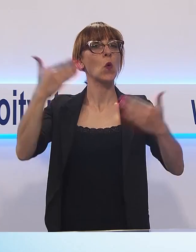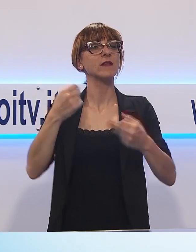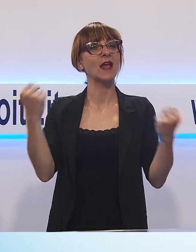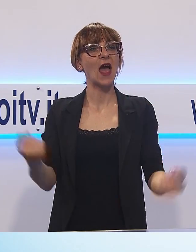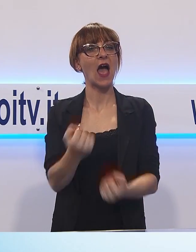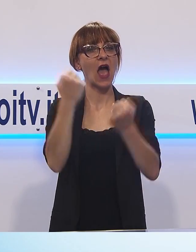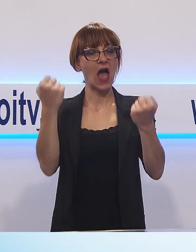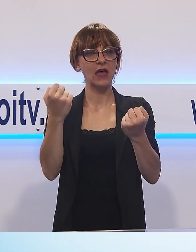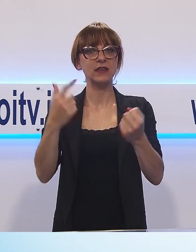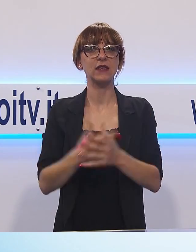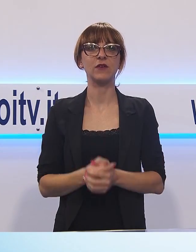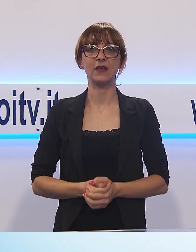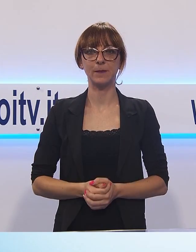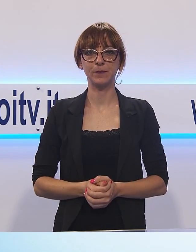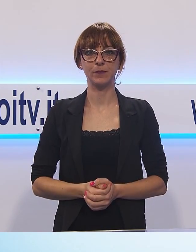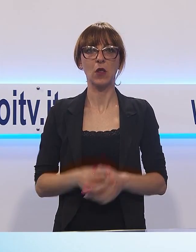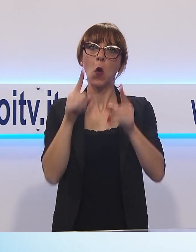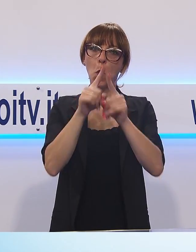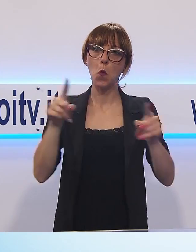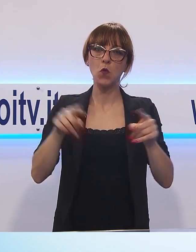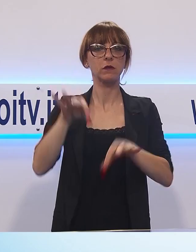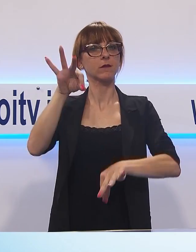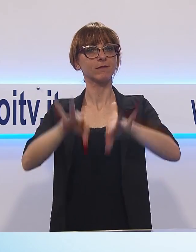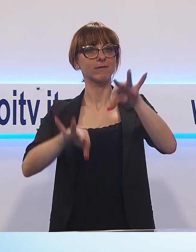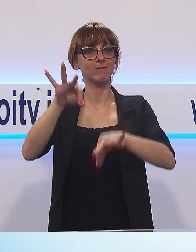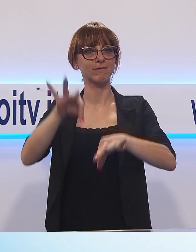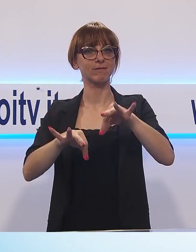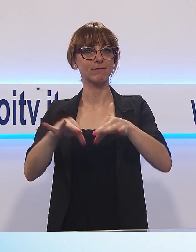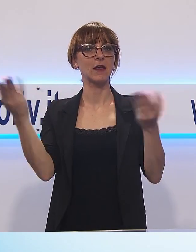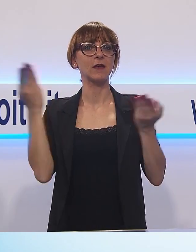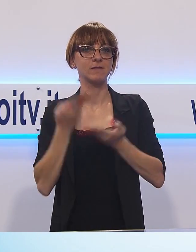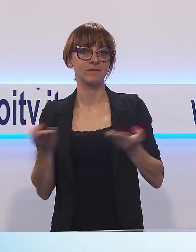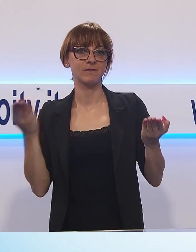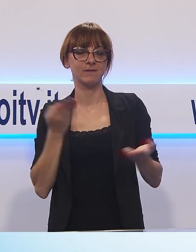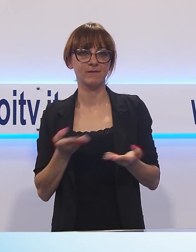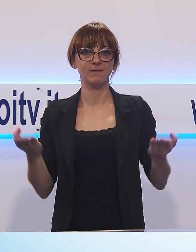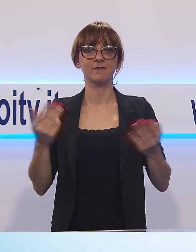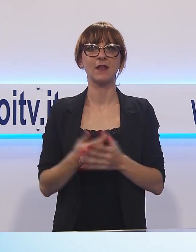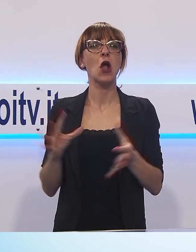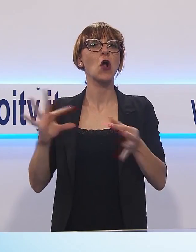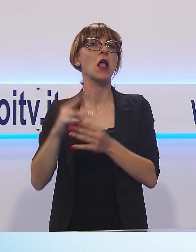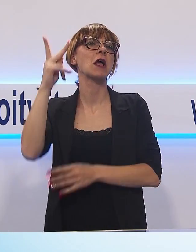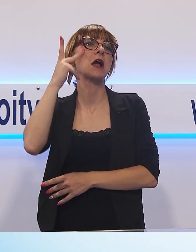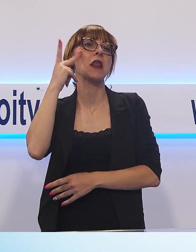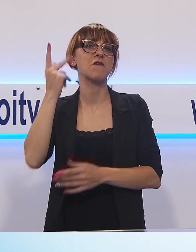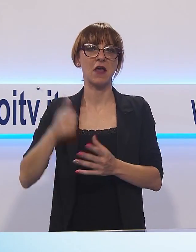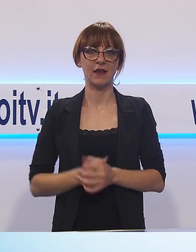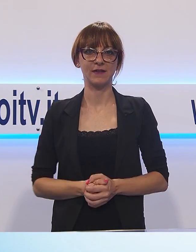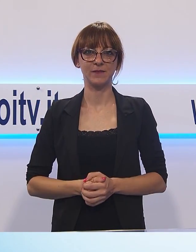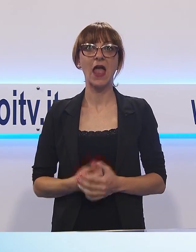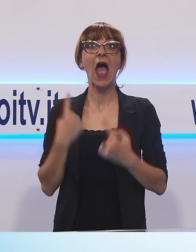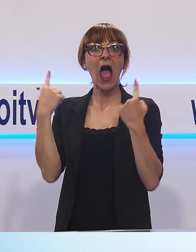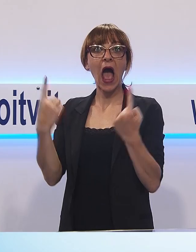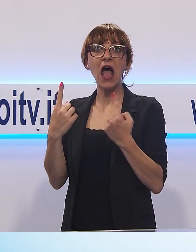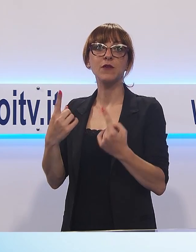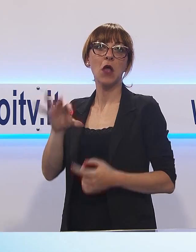e nella Pinetta di Ponente. Musica, sfilate e performance carnevalesche. Aspettiamo il grande premio Viareggio